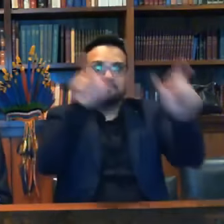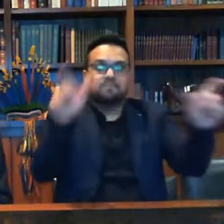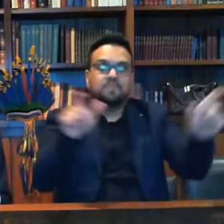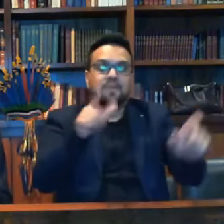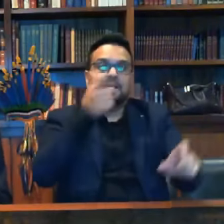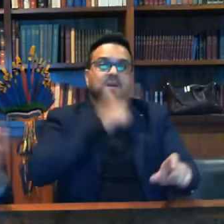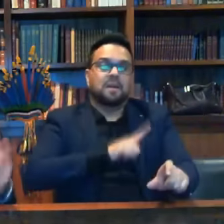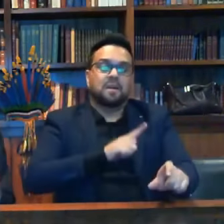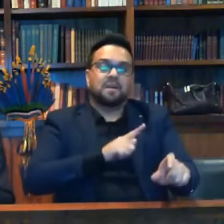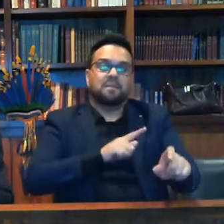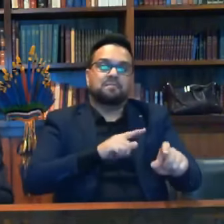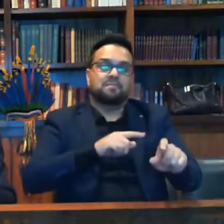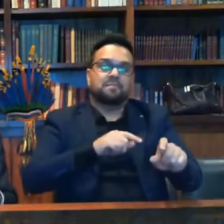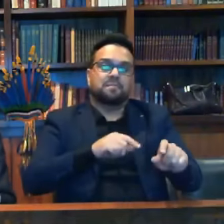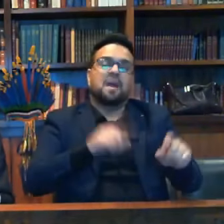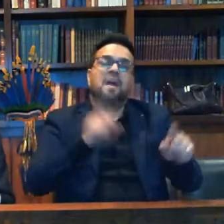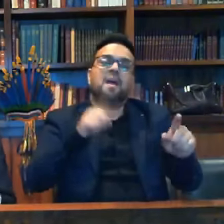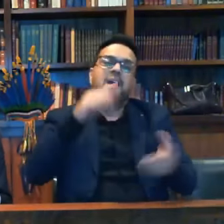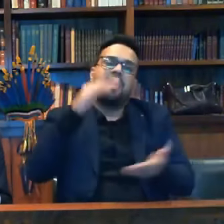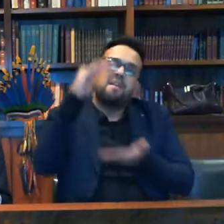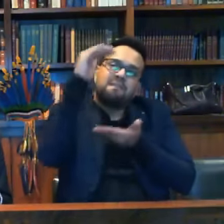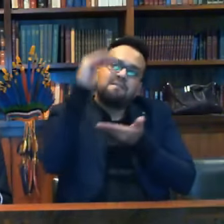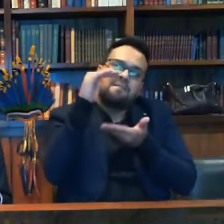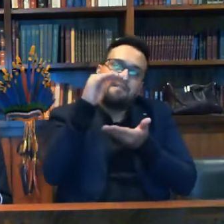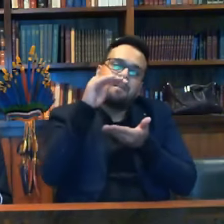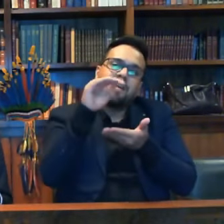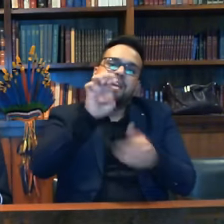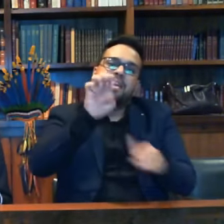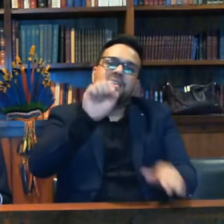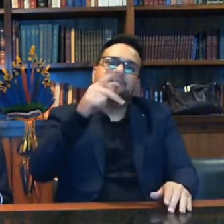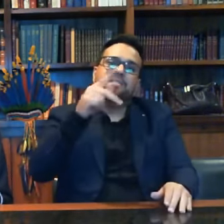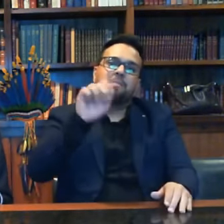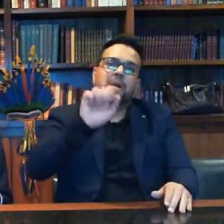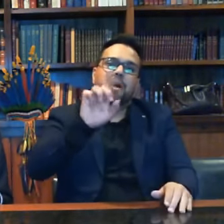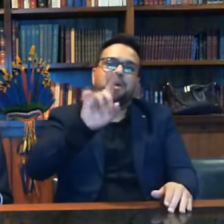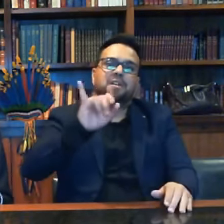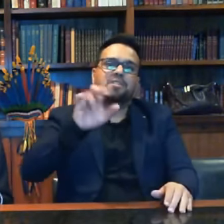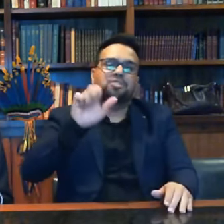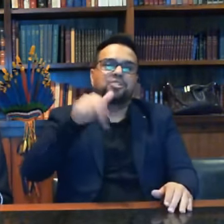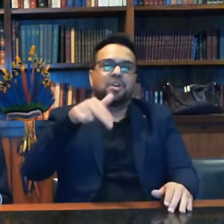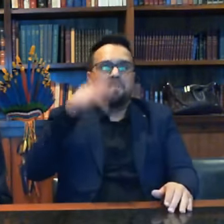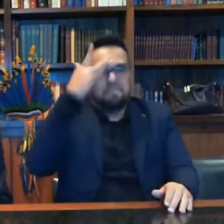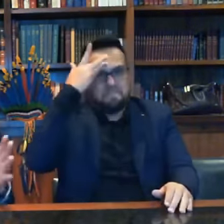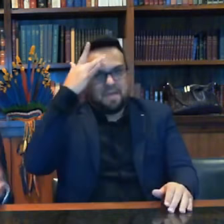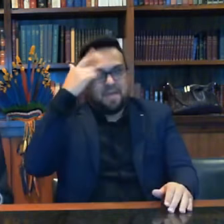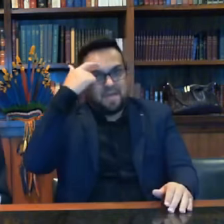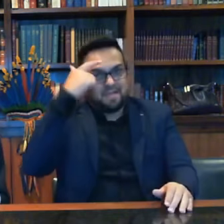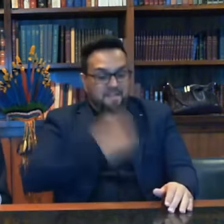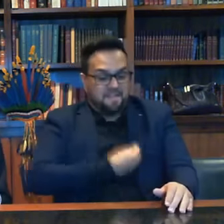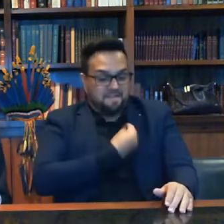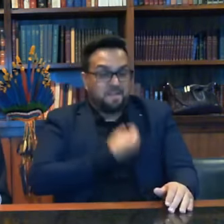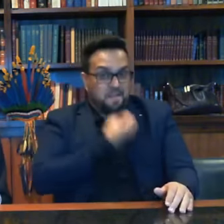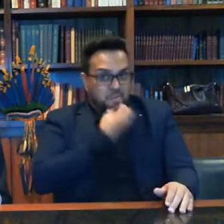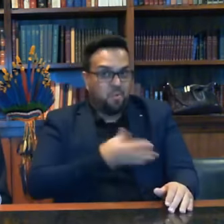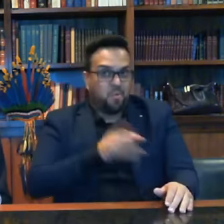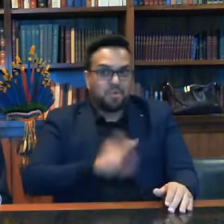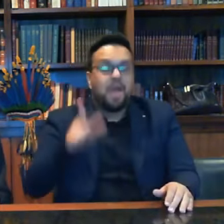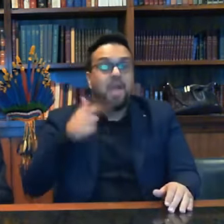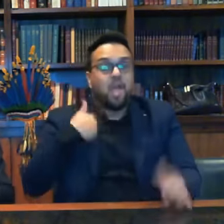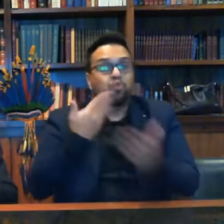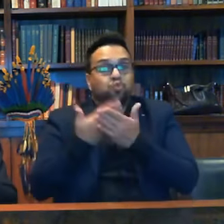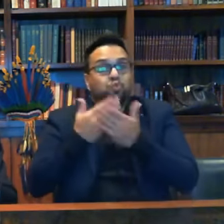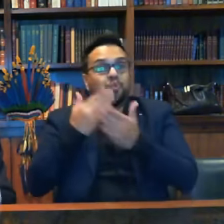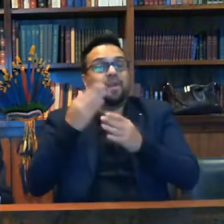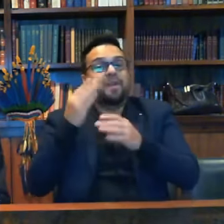que é uma miniatura do Sábio de Caxias eles não têm vida boa passei por lá quatro anos não posso falar